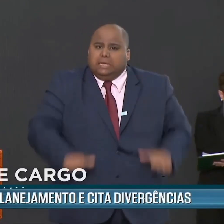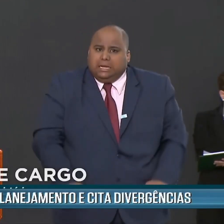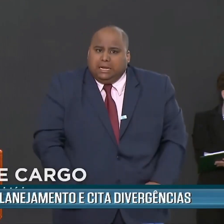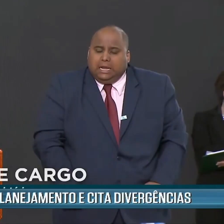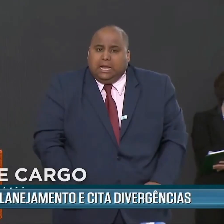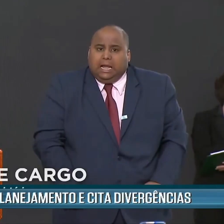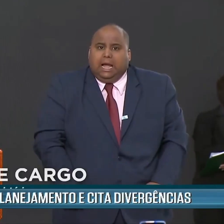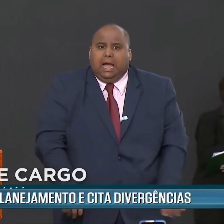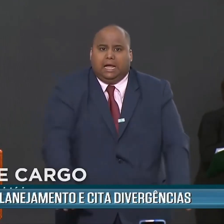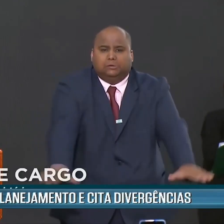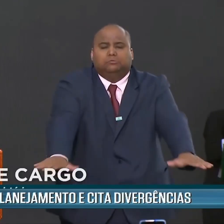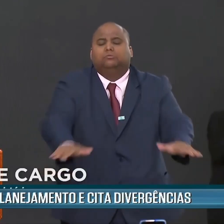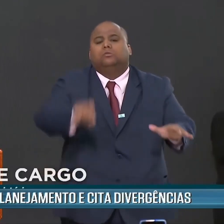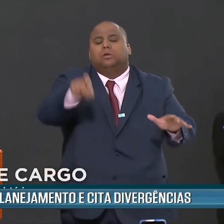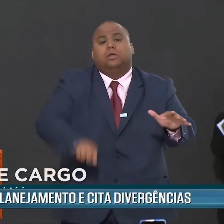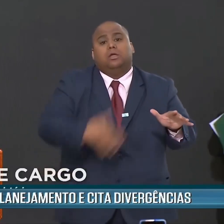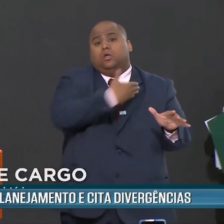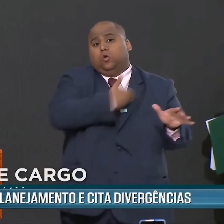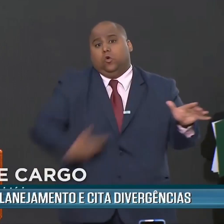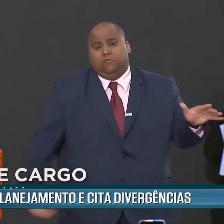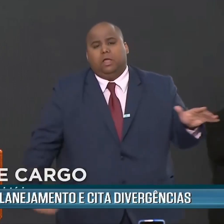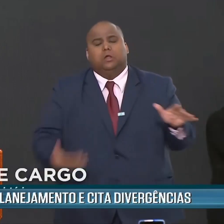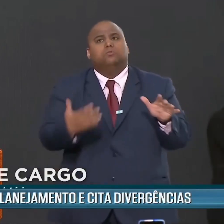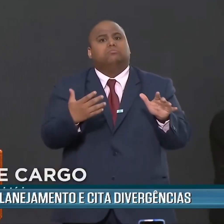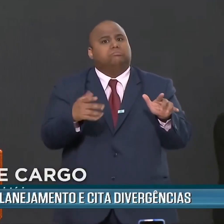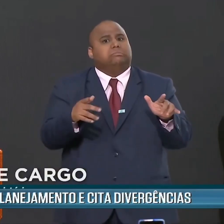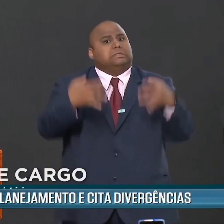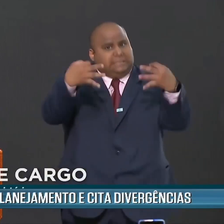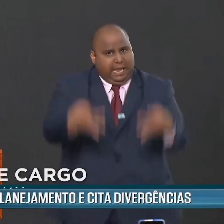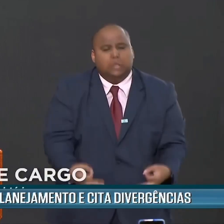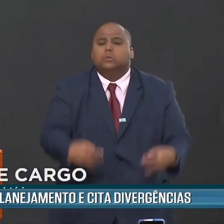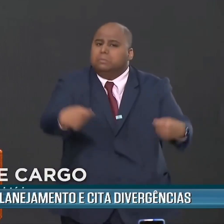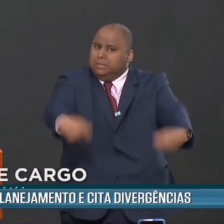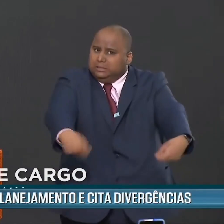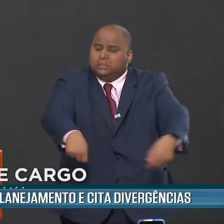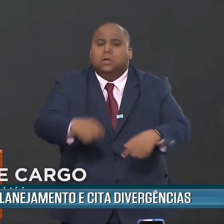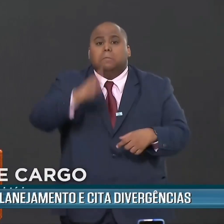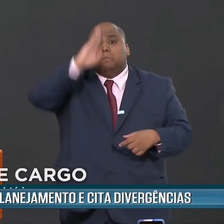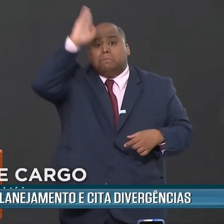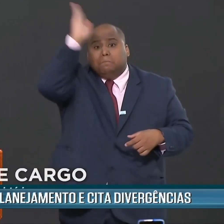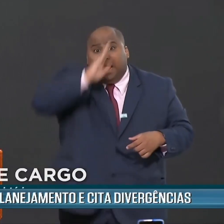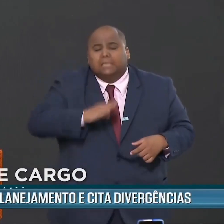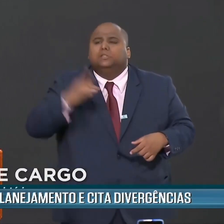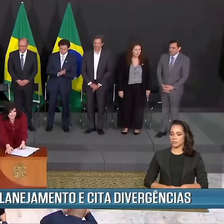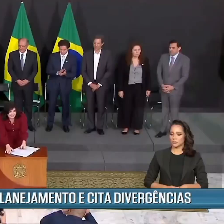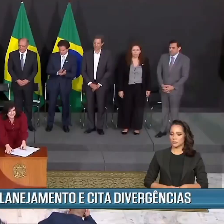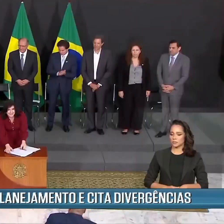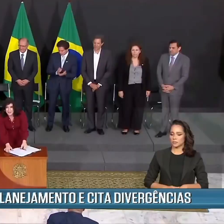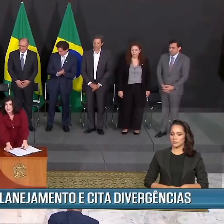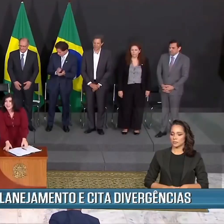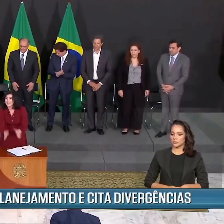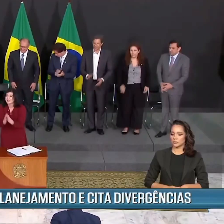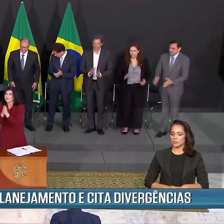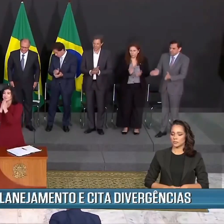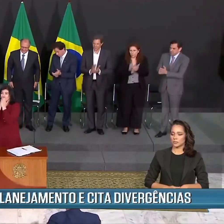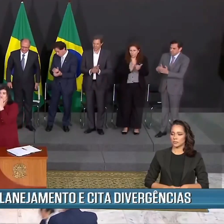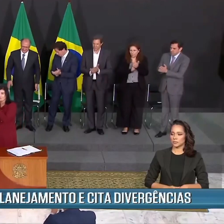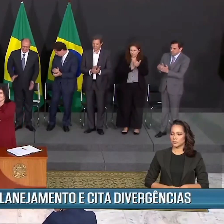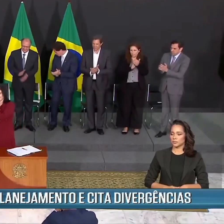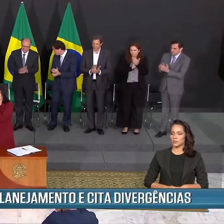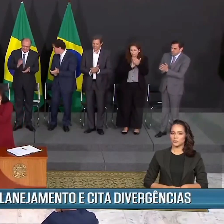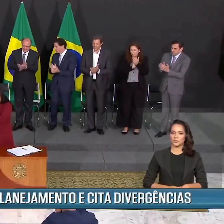públicos, especialmente da qualidade desses gastos, é colocar o brasileiro no orçamento. No comando do